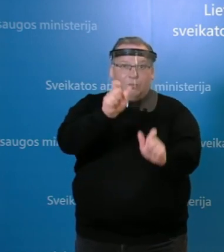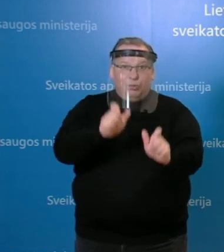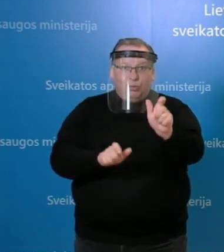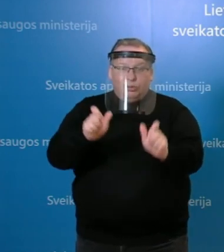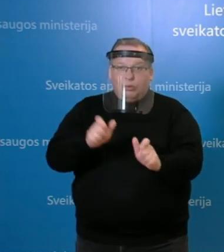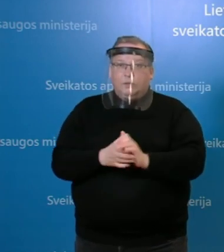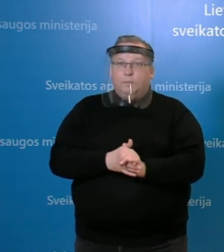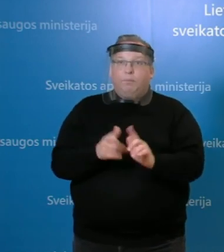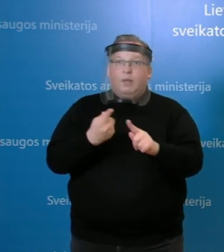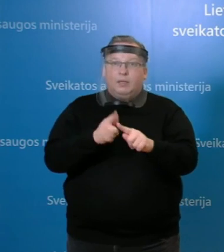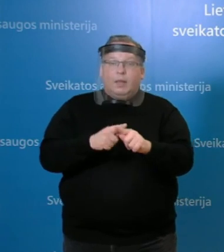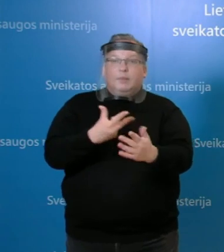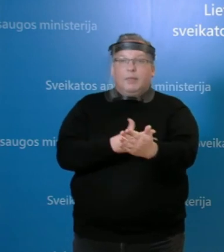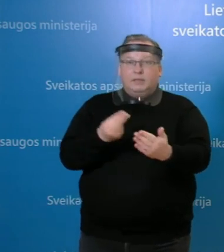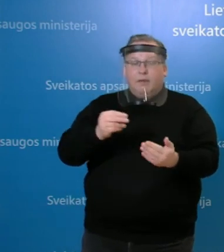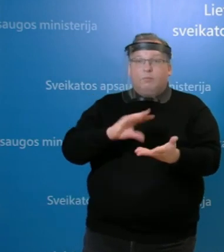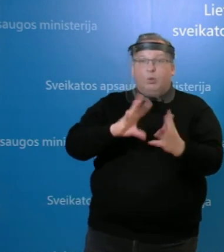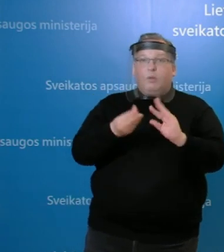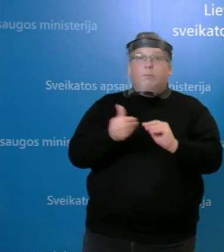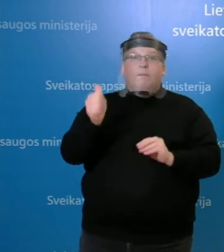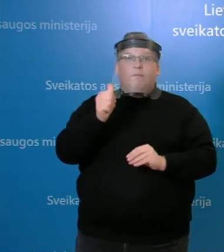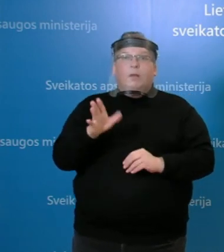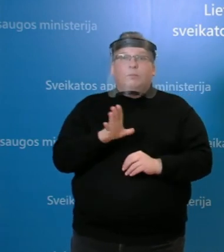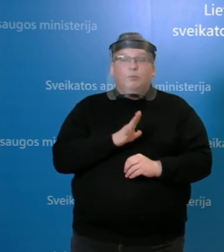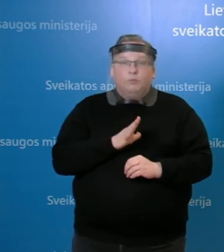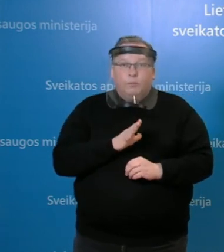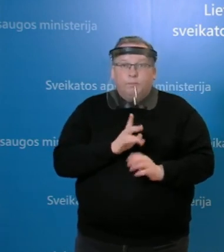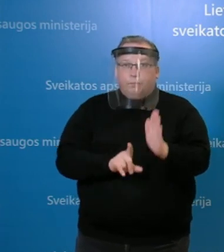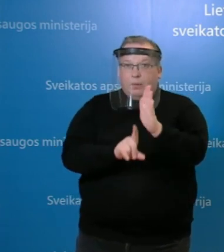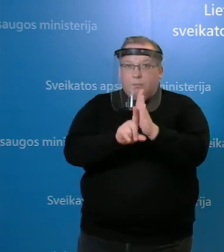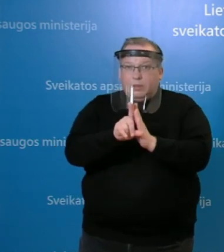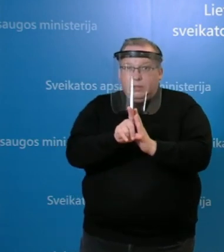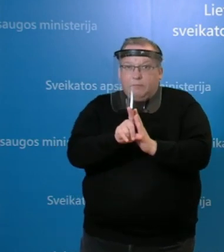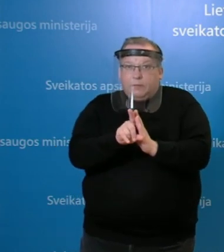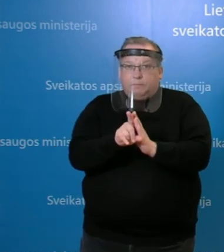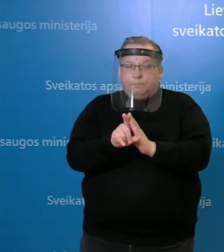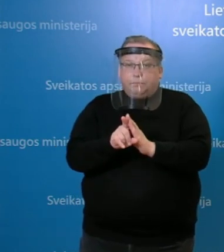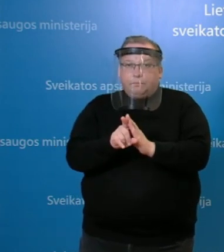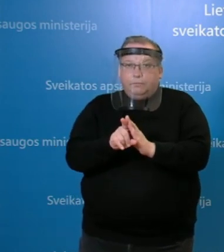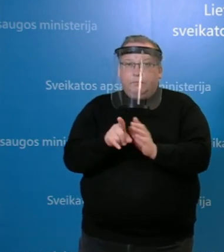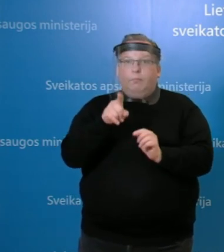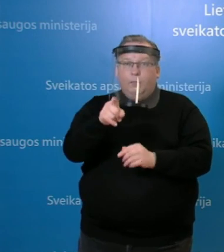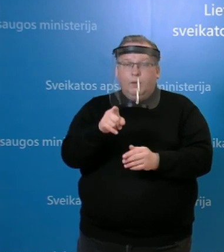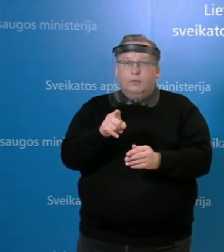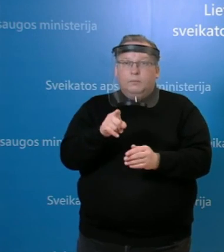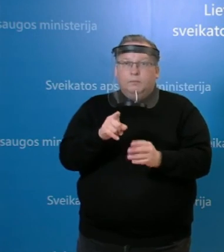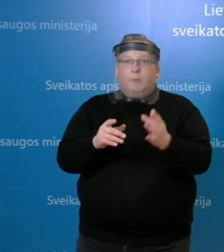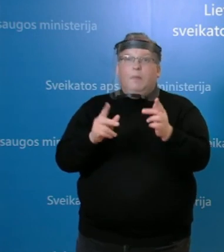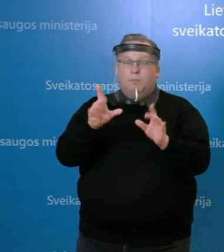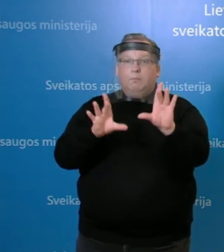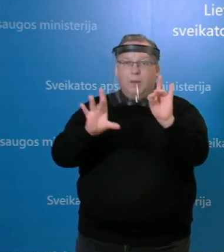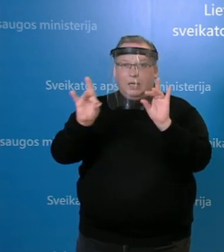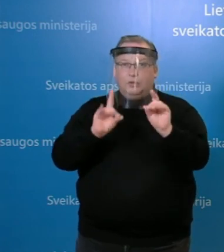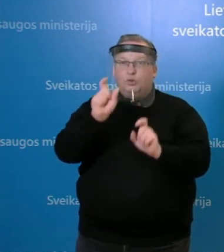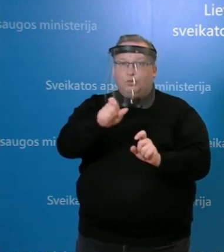dėl testavimo rezultatų minėjot, kad vakar minėjot, kad buvo pradėti profilaktiškai testuoti šios ligoninės darbuotojai. Tai ar yra